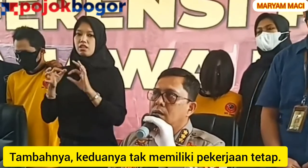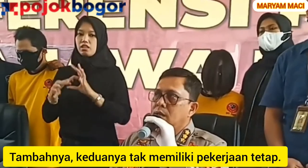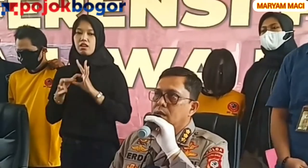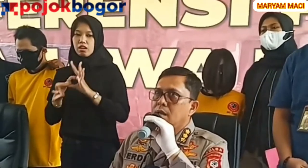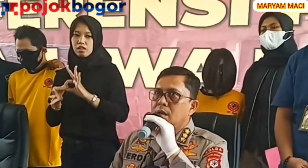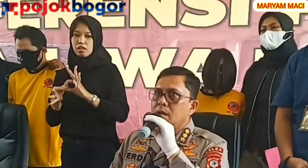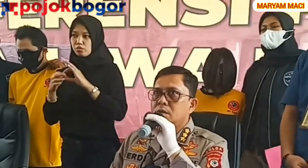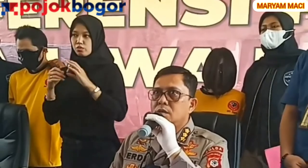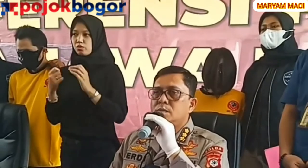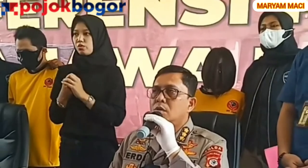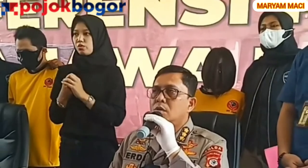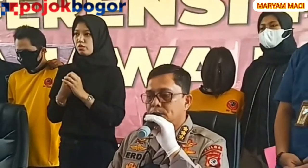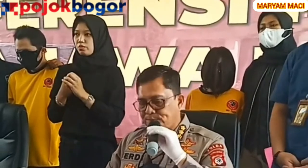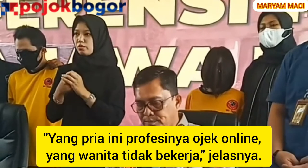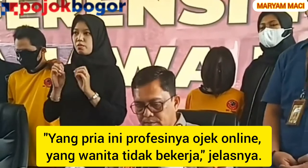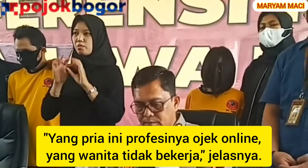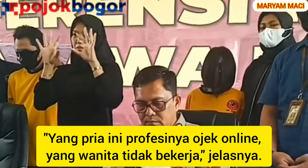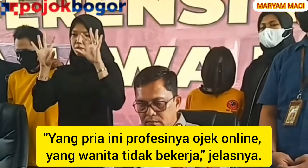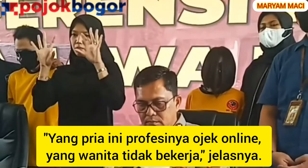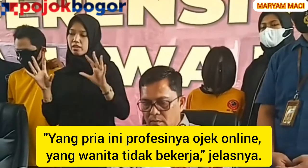sudah dikirim ke situs portfolio